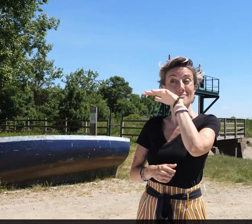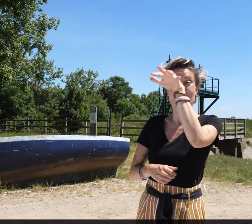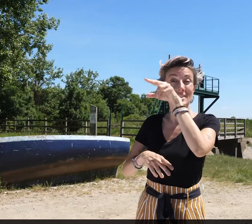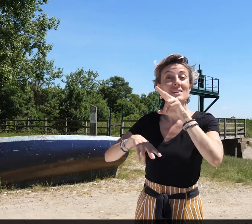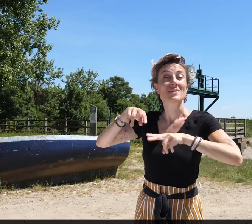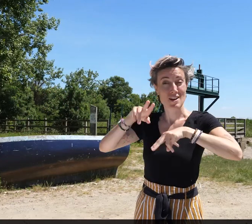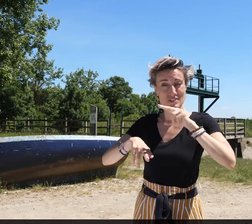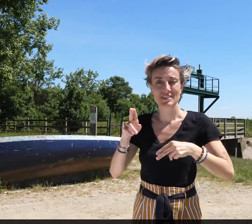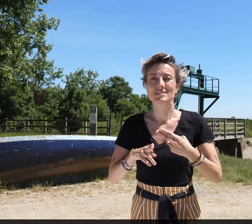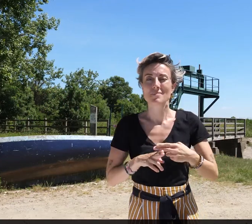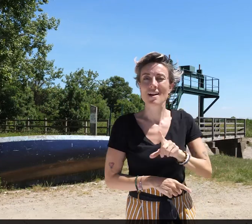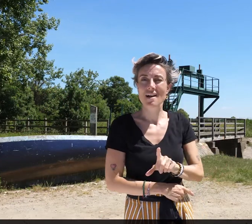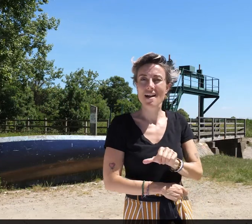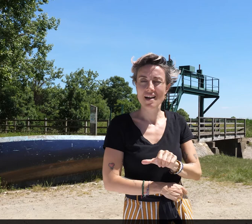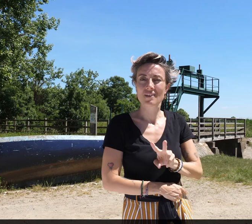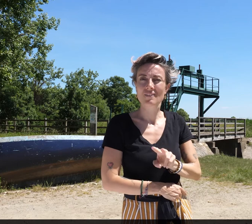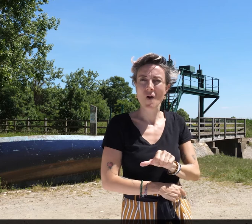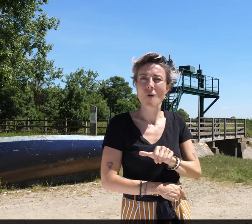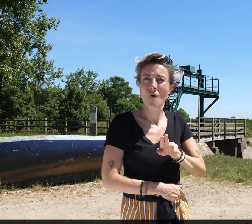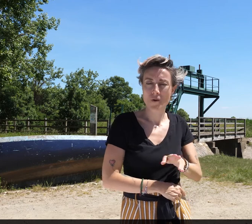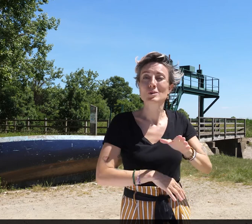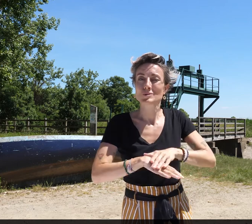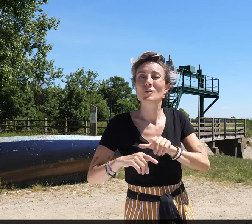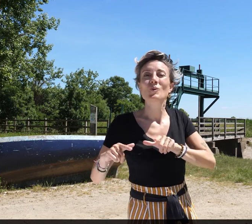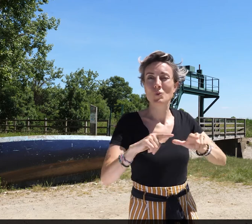L'Aveau-sur-Loire est l'un des villages les plus étonnants de l'estuaire.